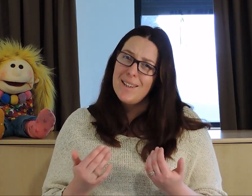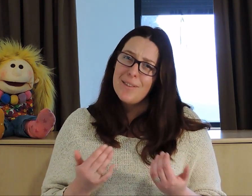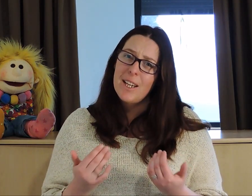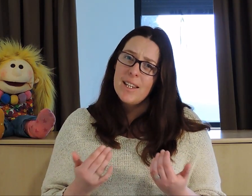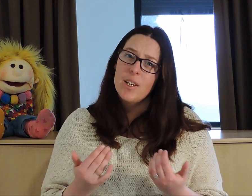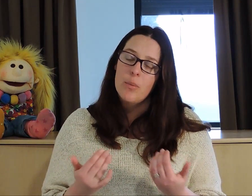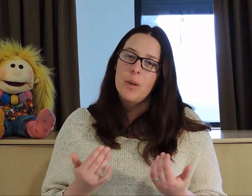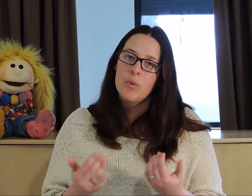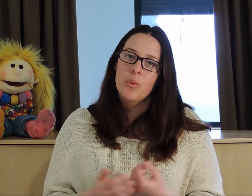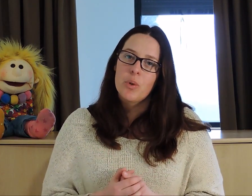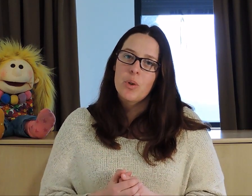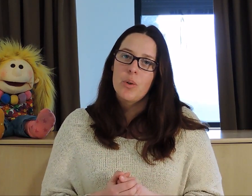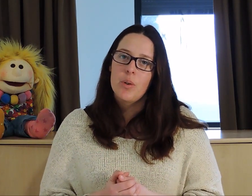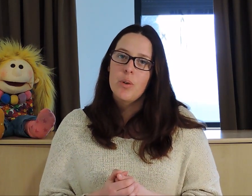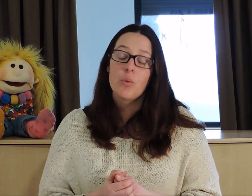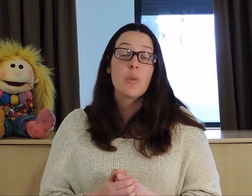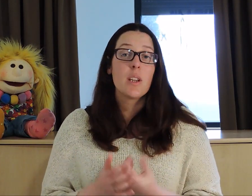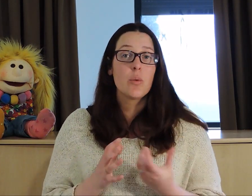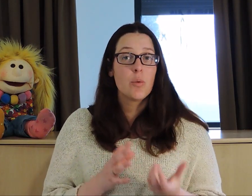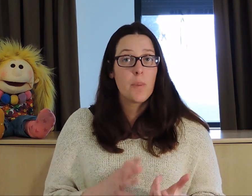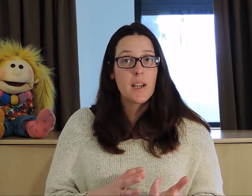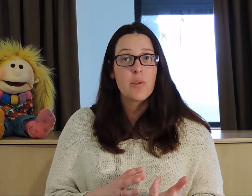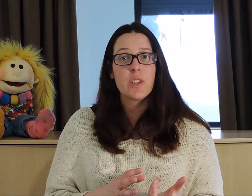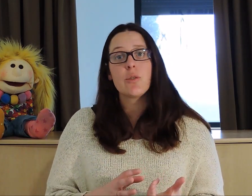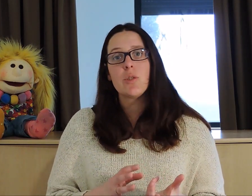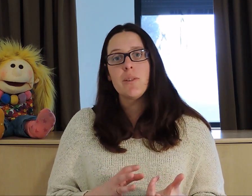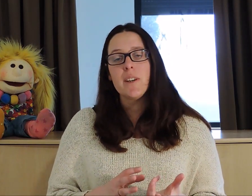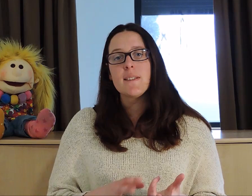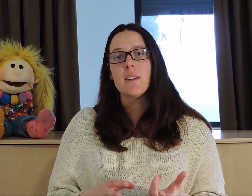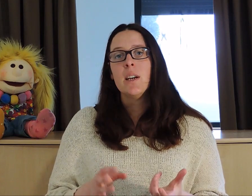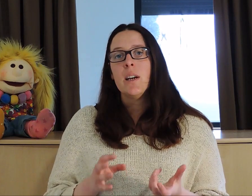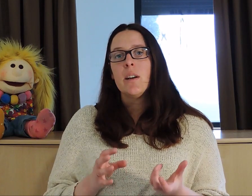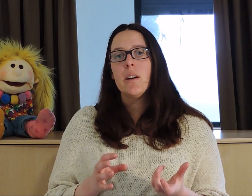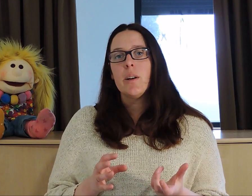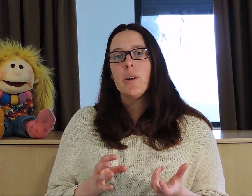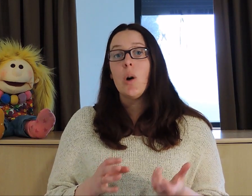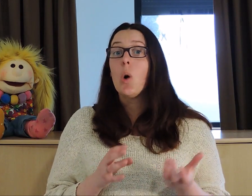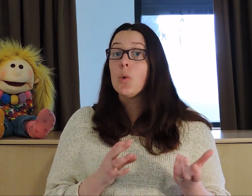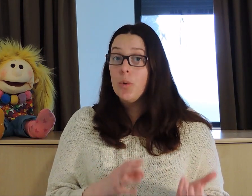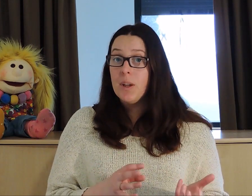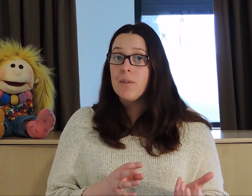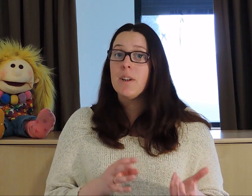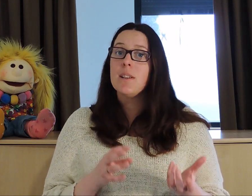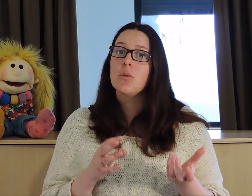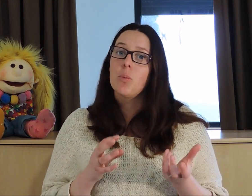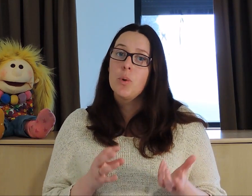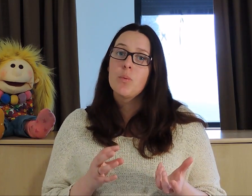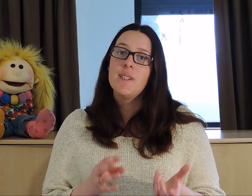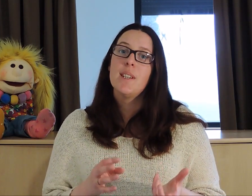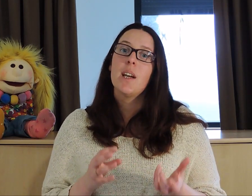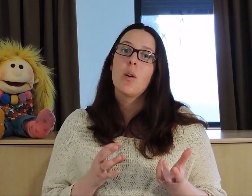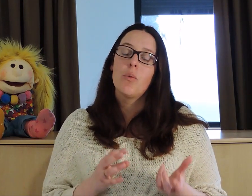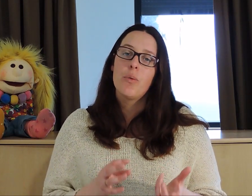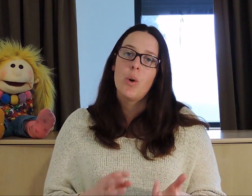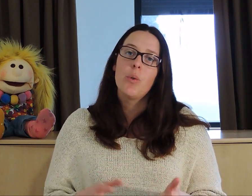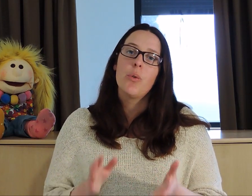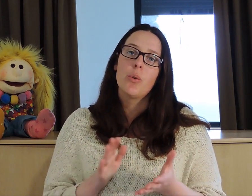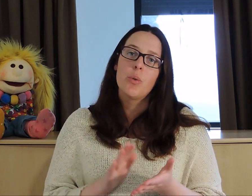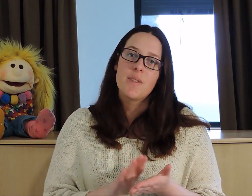varier quand même. Donc en tout cas, de par les recherches que j'ai faites, en 2020, on peut considérer qu'en France, entre